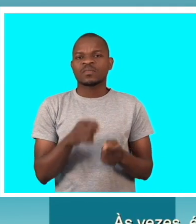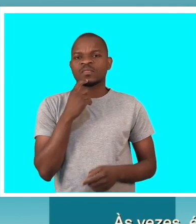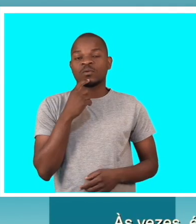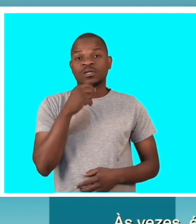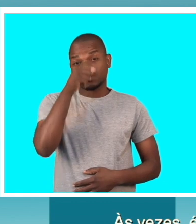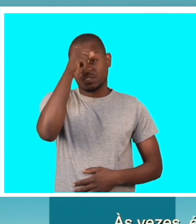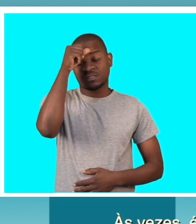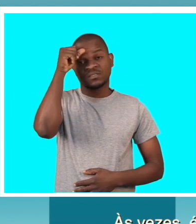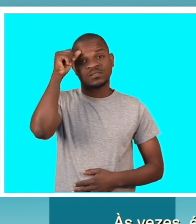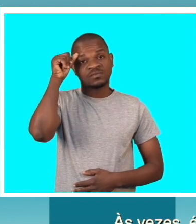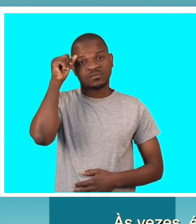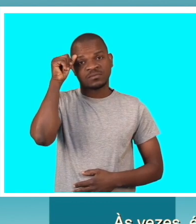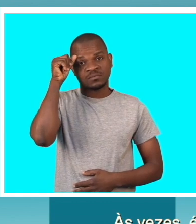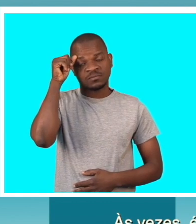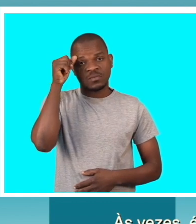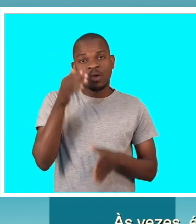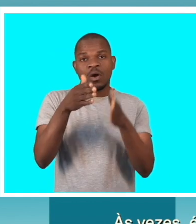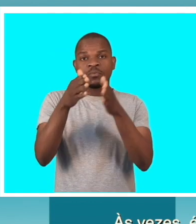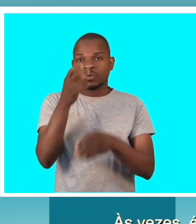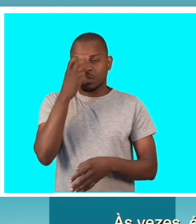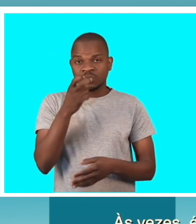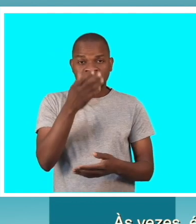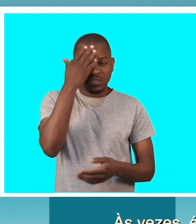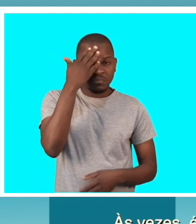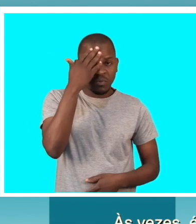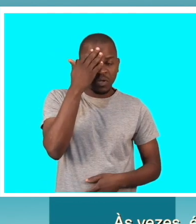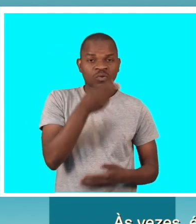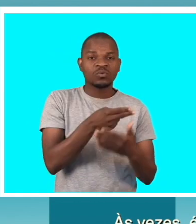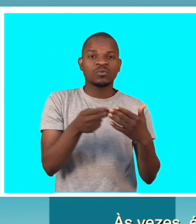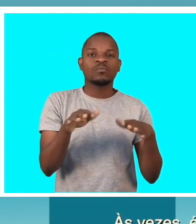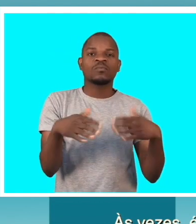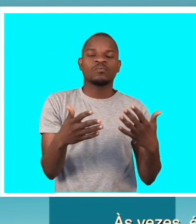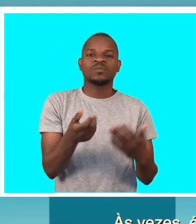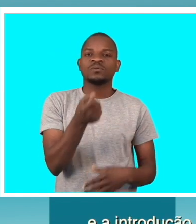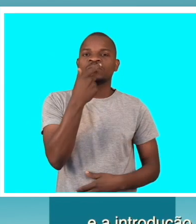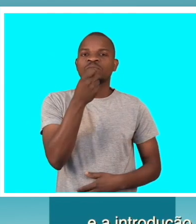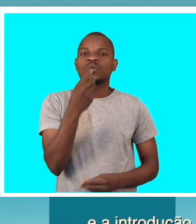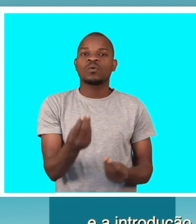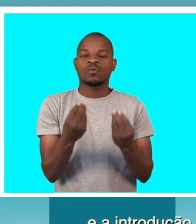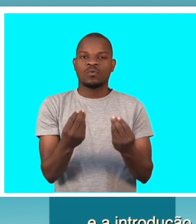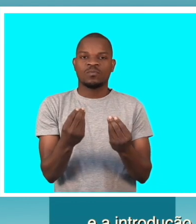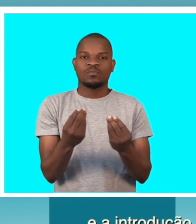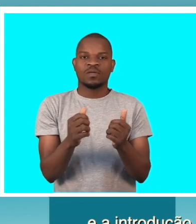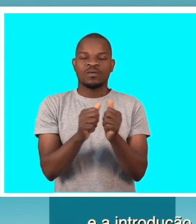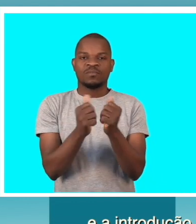a pessoa saber o nome do medicamento, como é que deve tomar, e aí, com a introdução